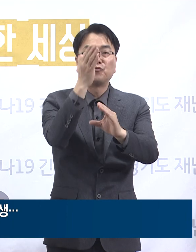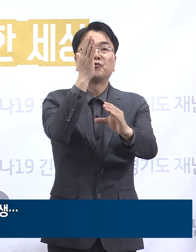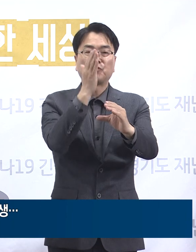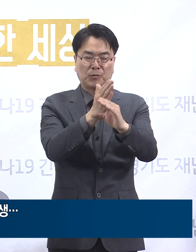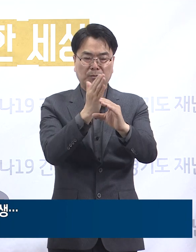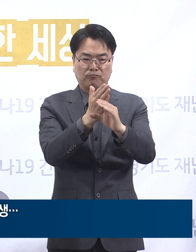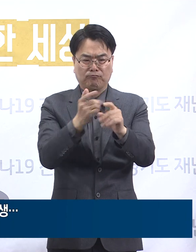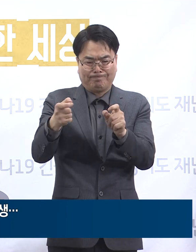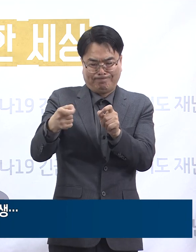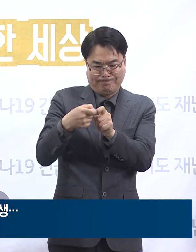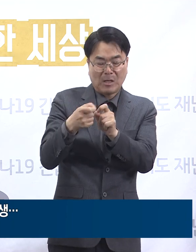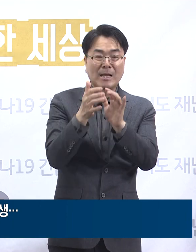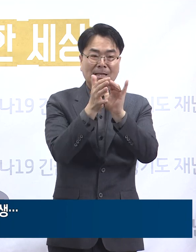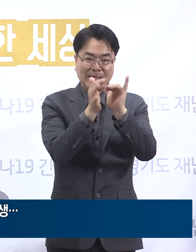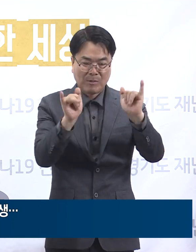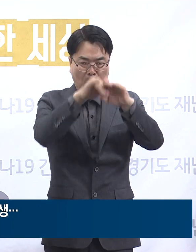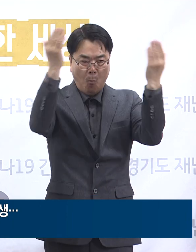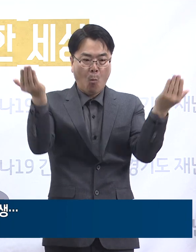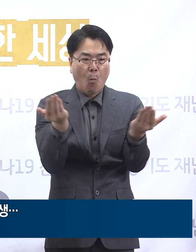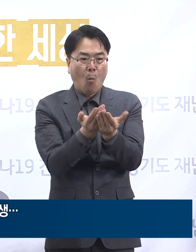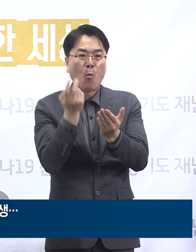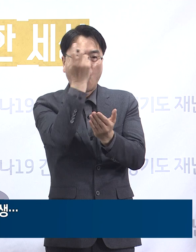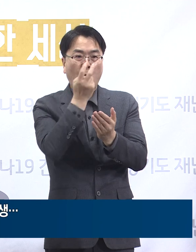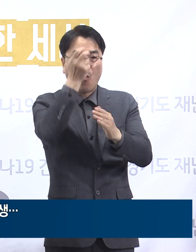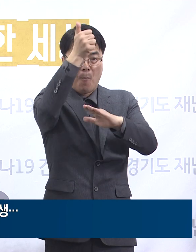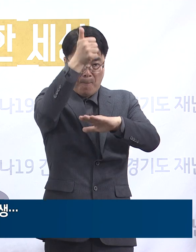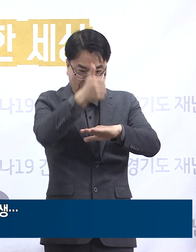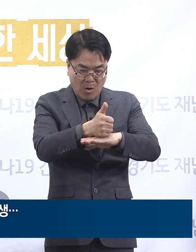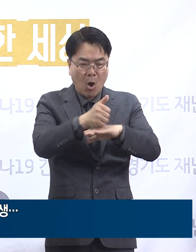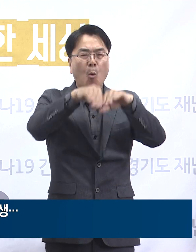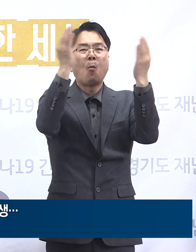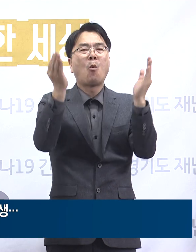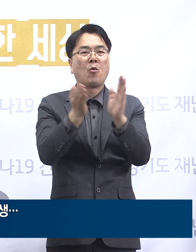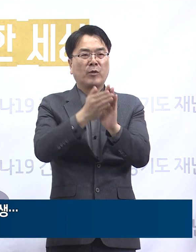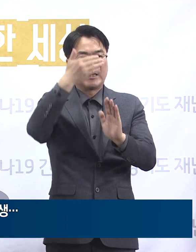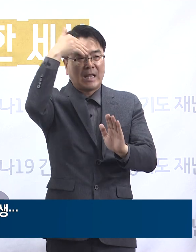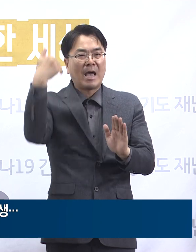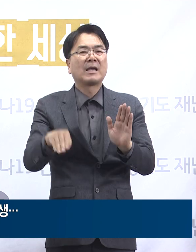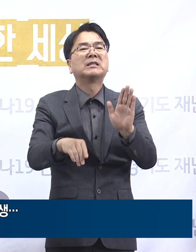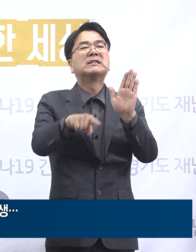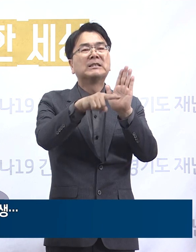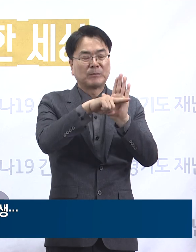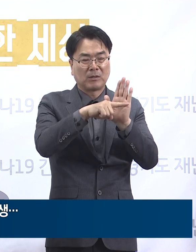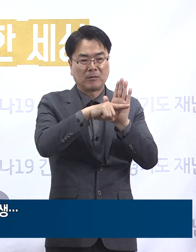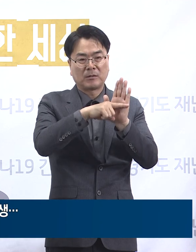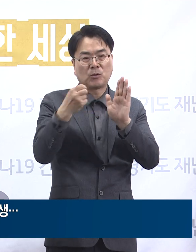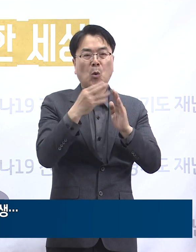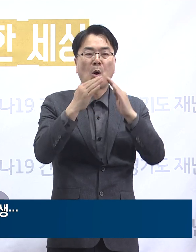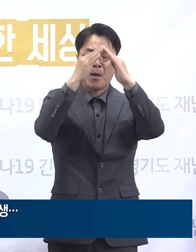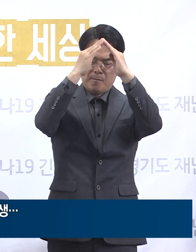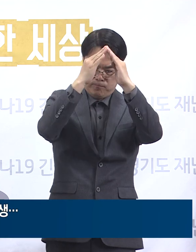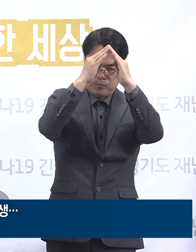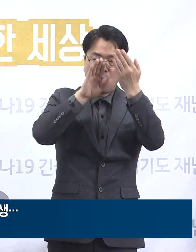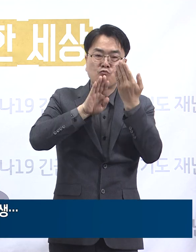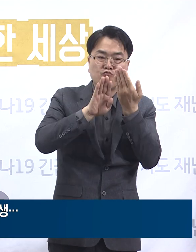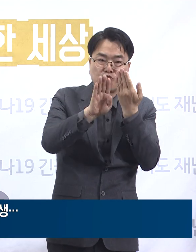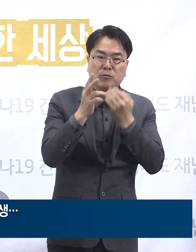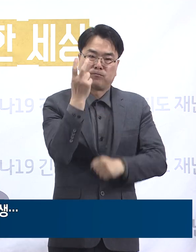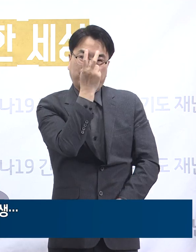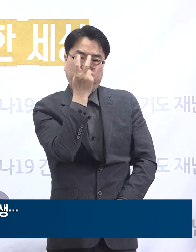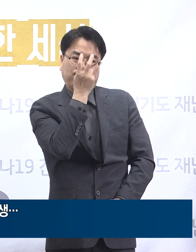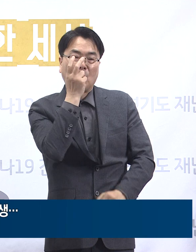등 접촉자 11명에 대해 전수검사를 실시한 결과 전원 음성으로 확인되었으며 자가격리 후 모니터링 중입니다.